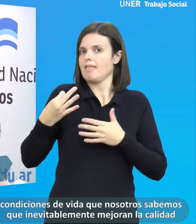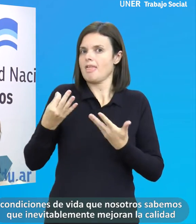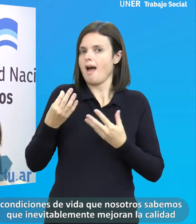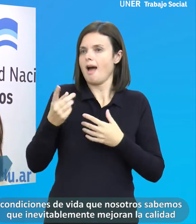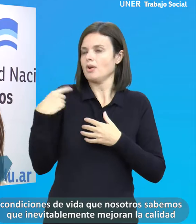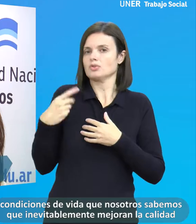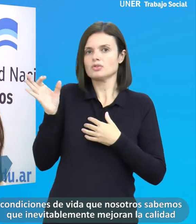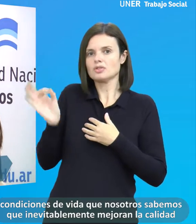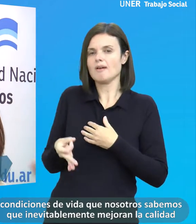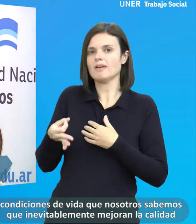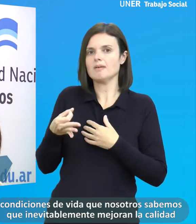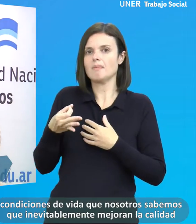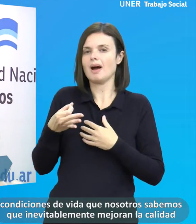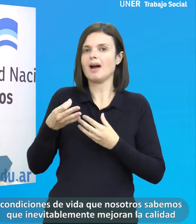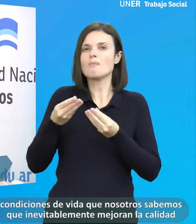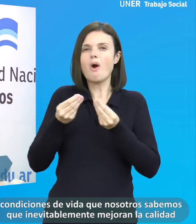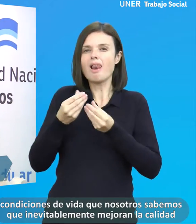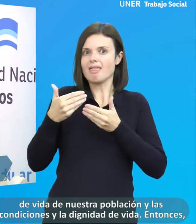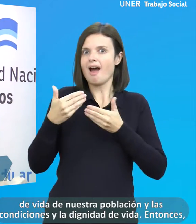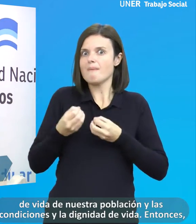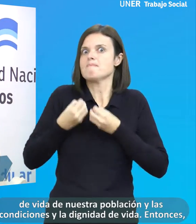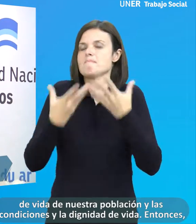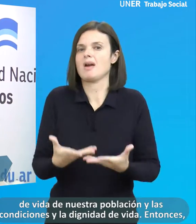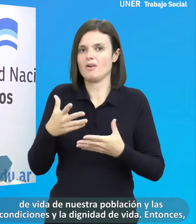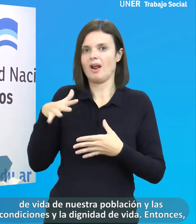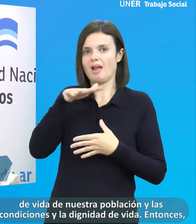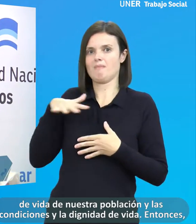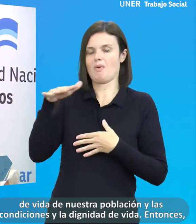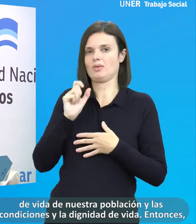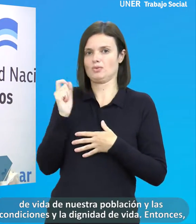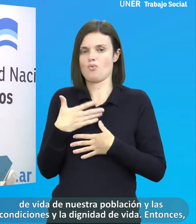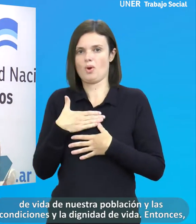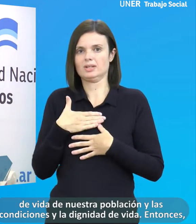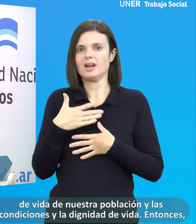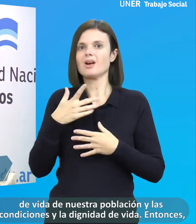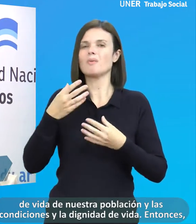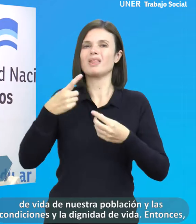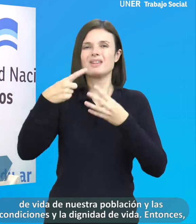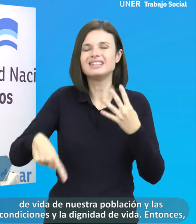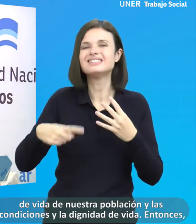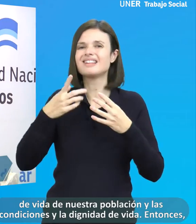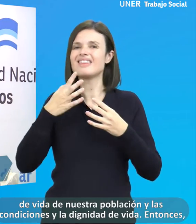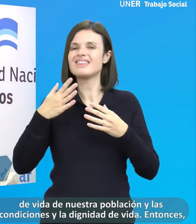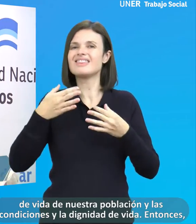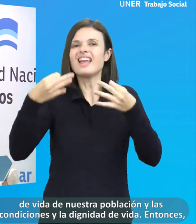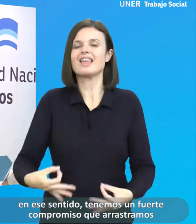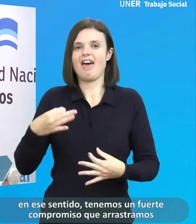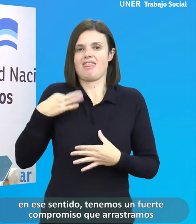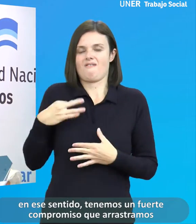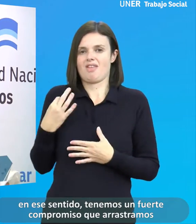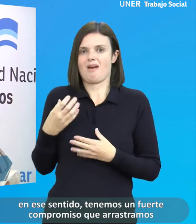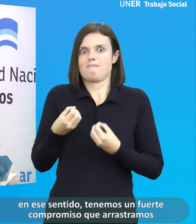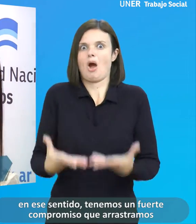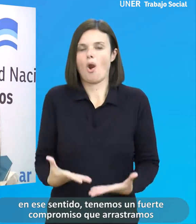que inevitablemente mejoran la calidad de vida de nuestra población y las condiciones y la dignidad de vida. Entonces,